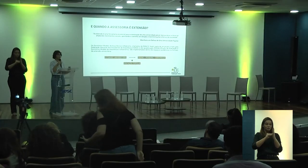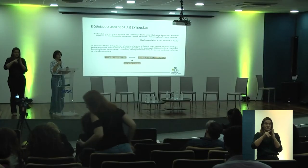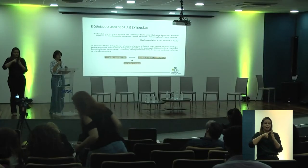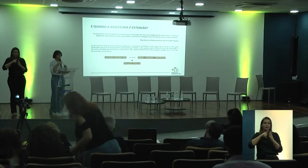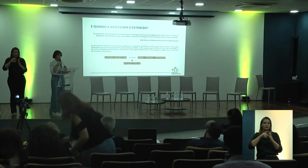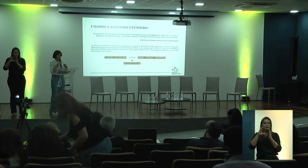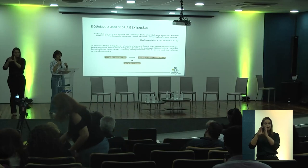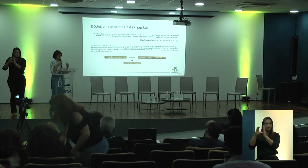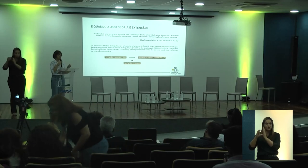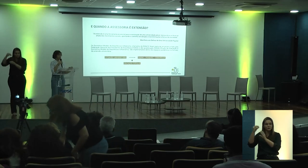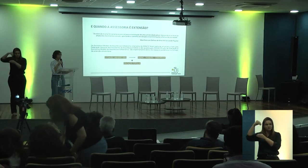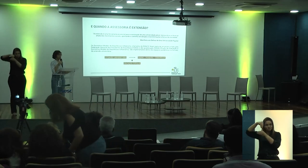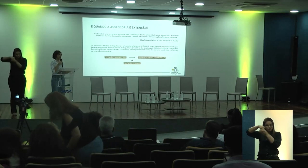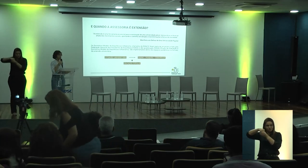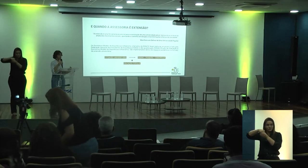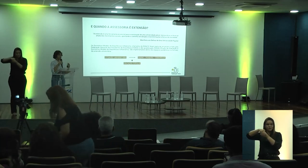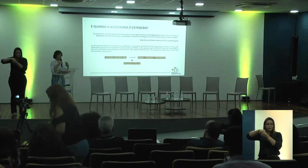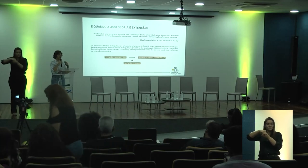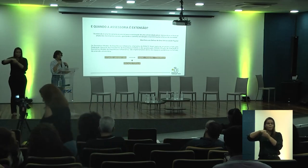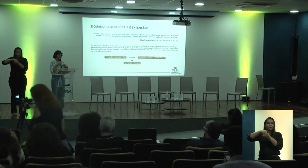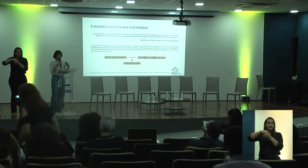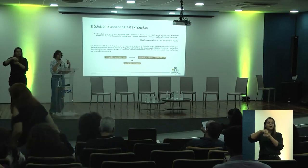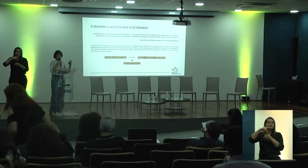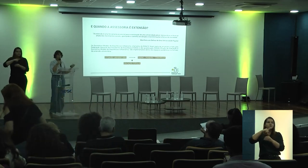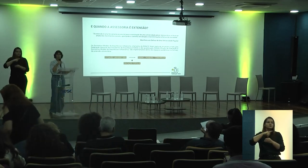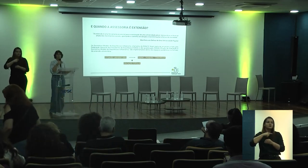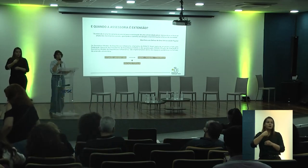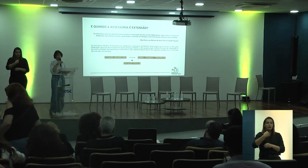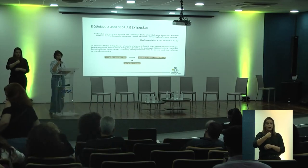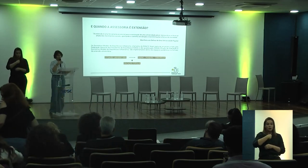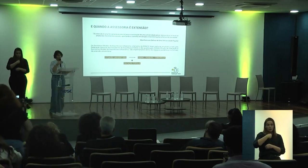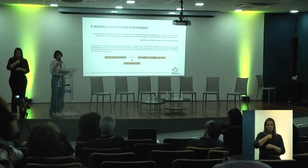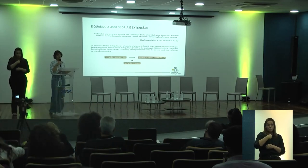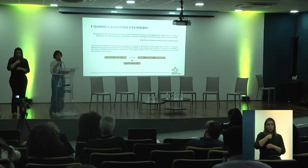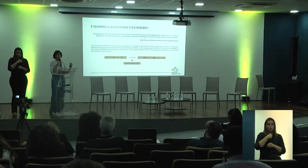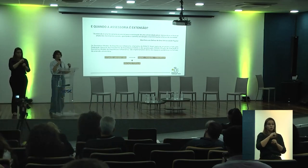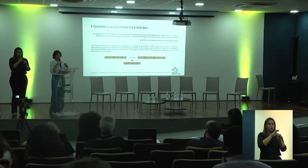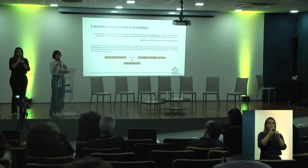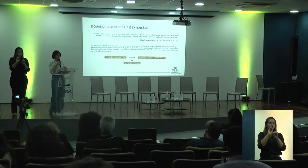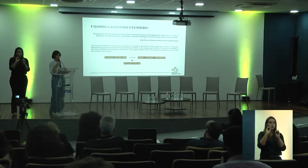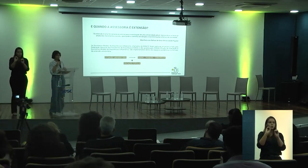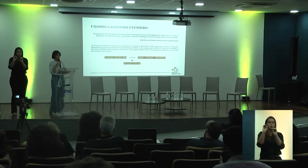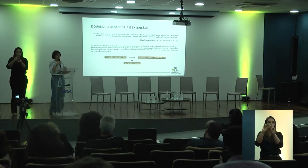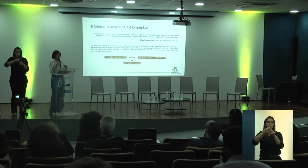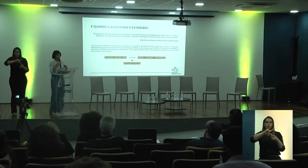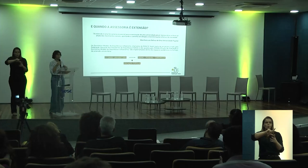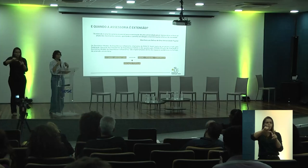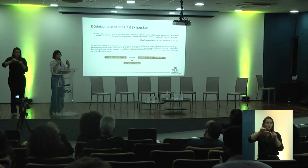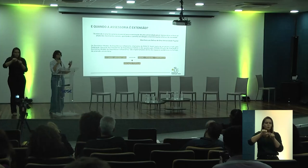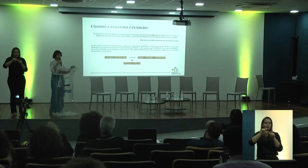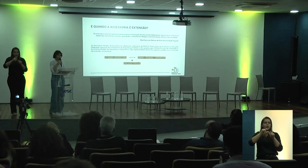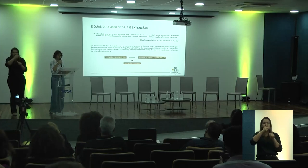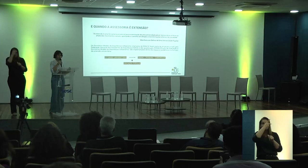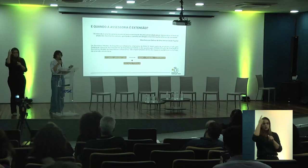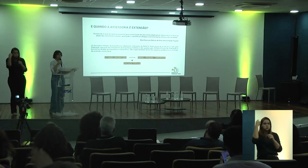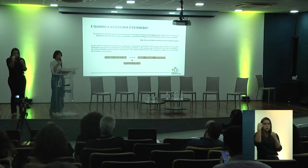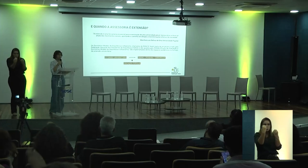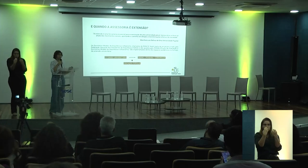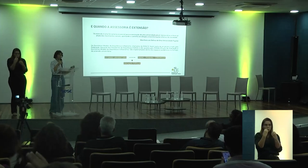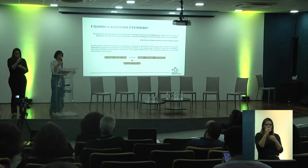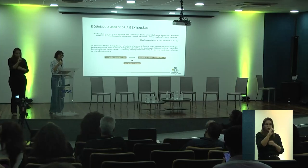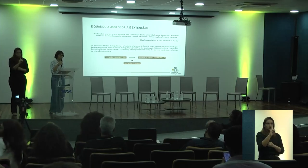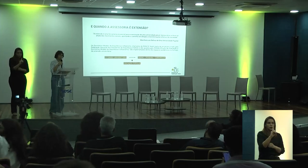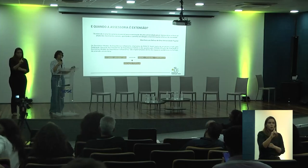comunidade, a gente parte sempre do pressuposto de que eu não educo alguém e alguém não necessariamente me educa, mas nós nos